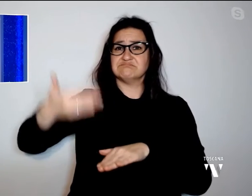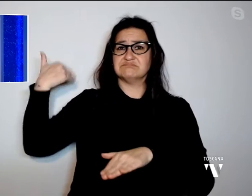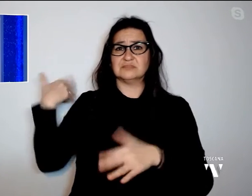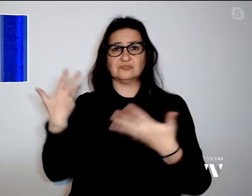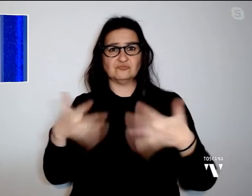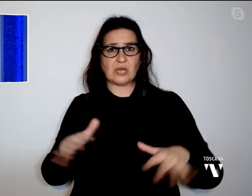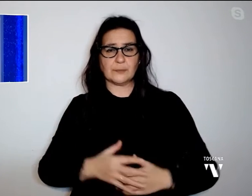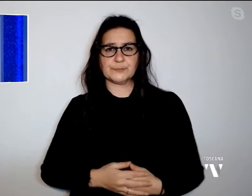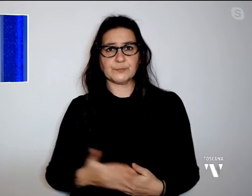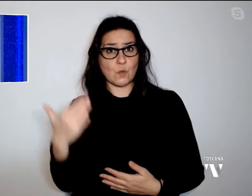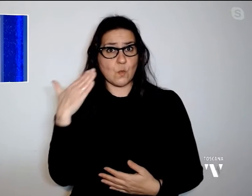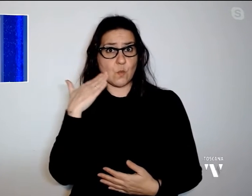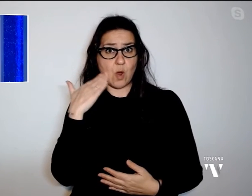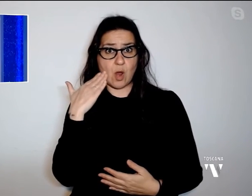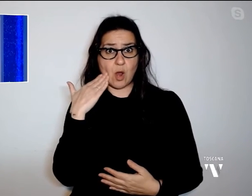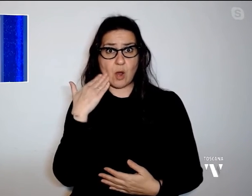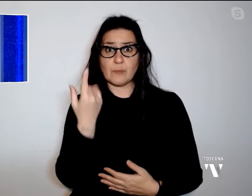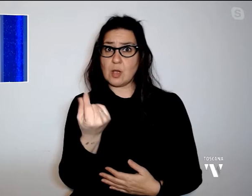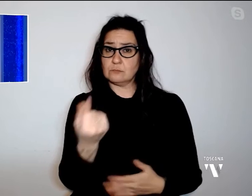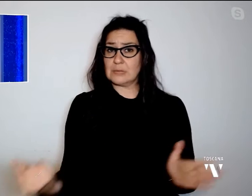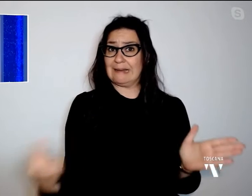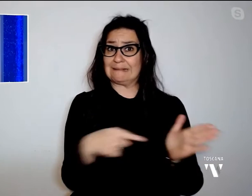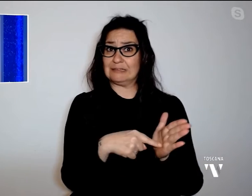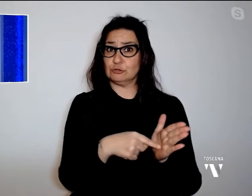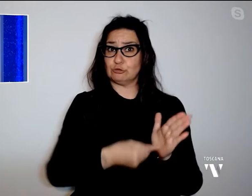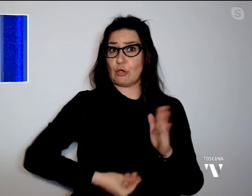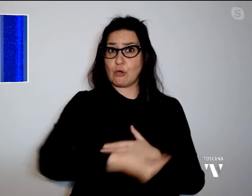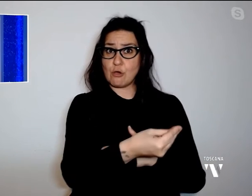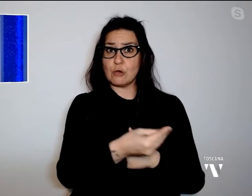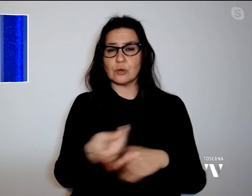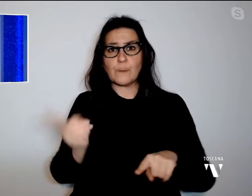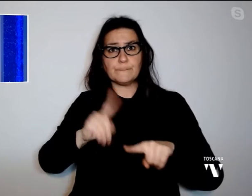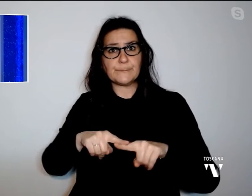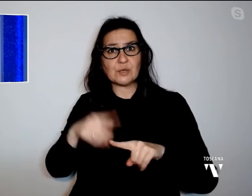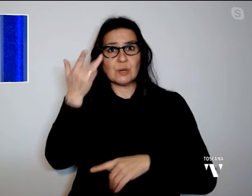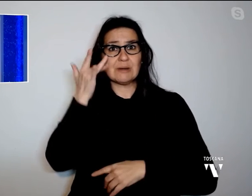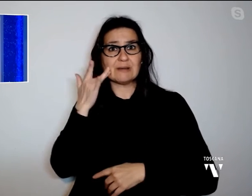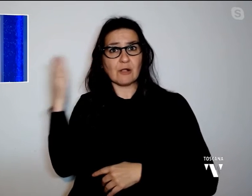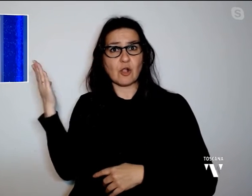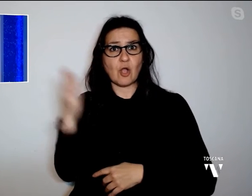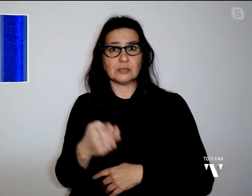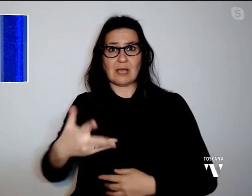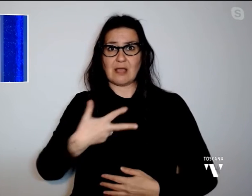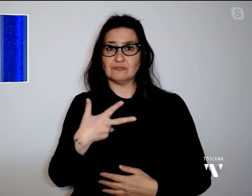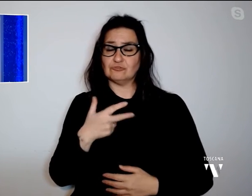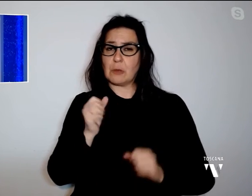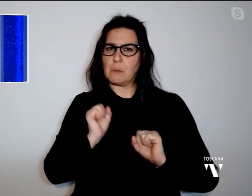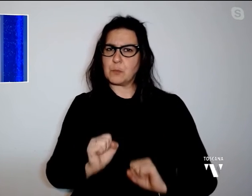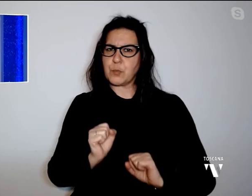dovrà restituire il denaro e rischia una condanna non inferiore a 5 anni di carcere.